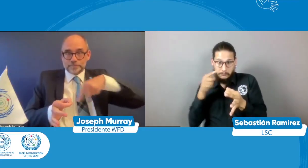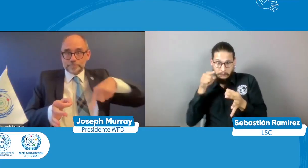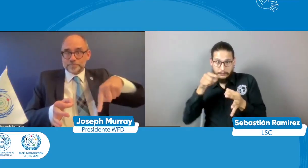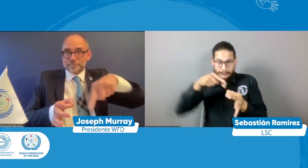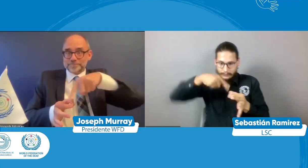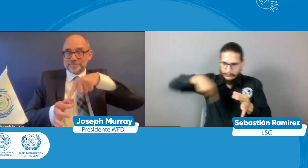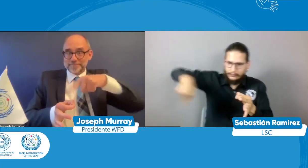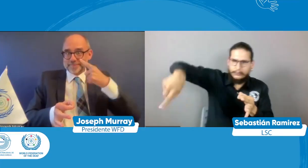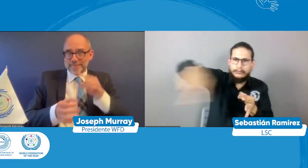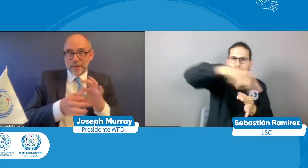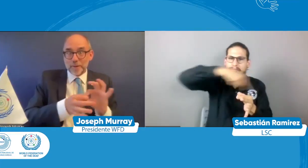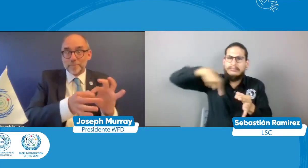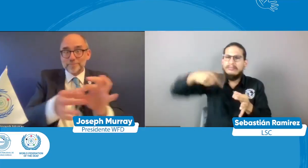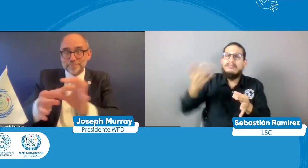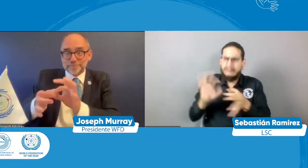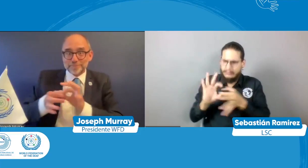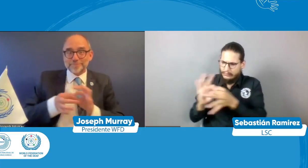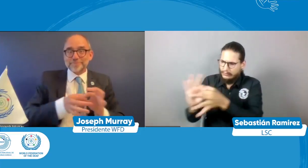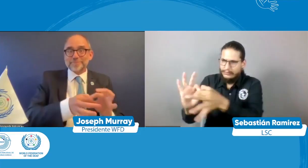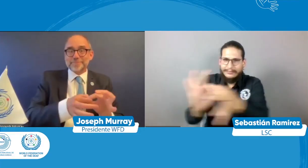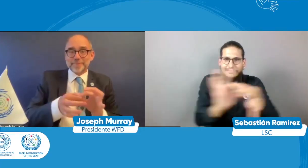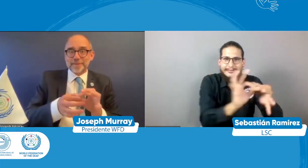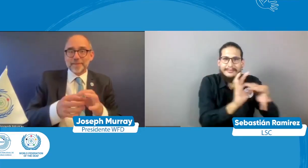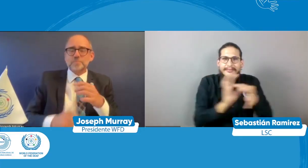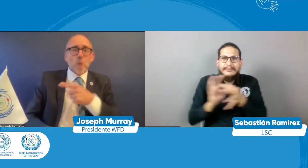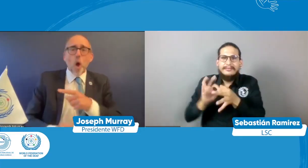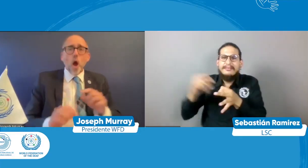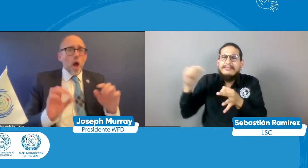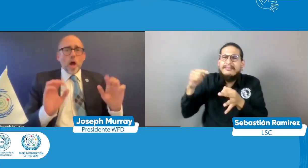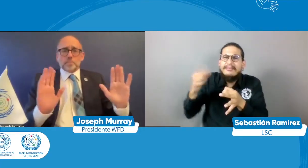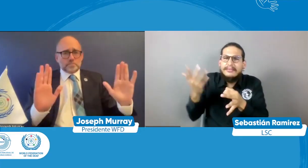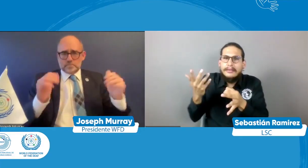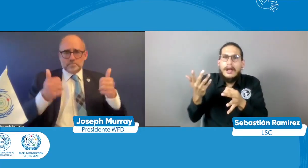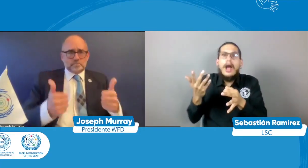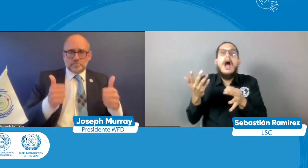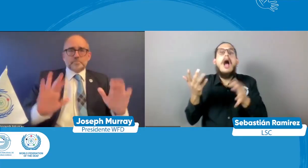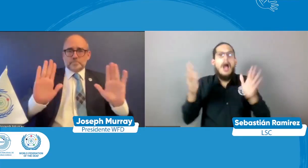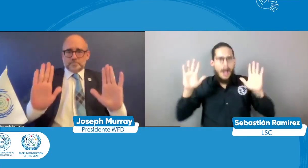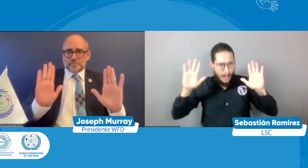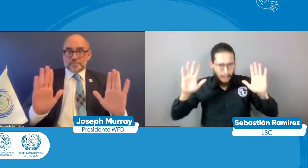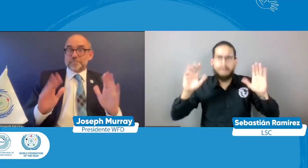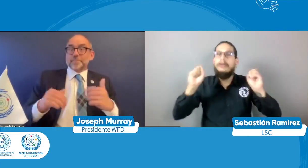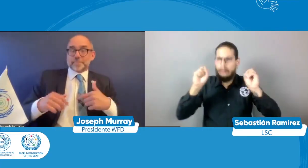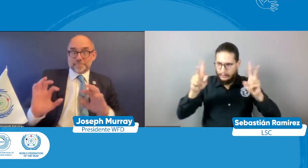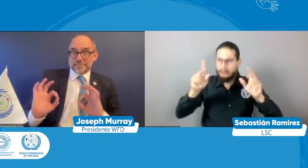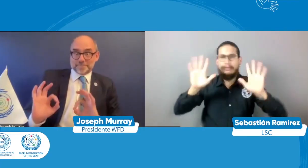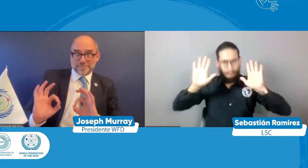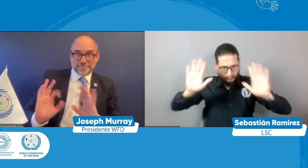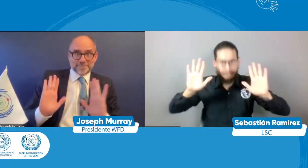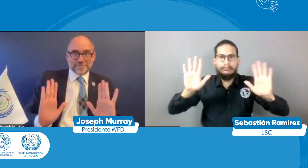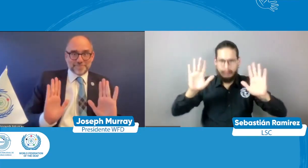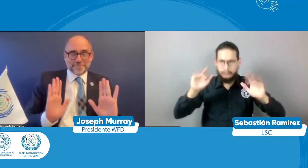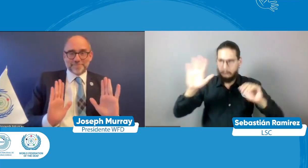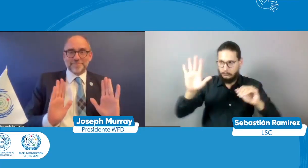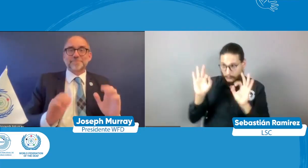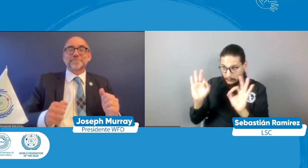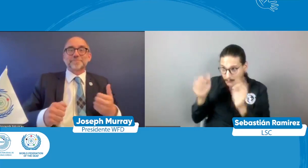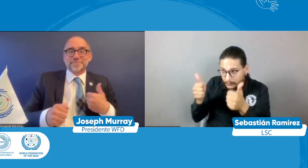y le mostrábamos con ese movimiento iterante ese movimiento de un lado al otro de unidad le mostrábamos pues que significaba